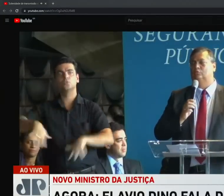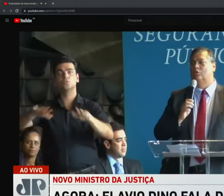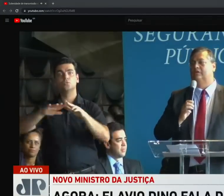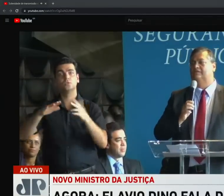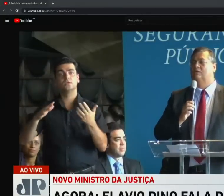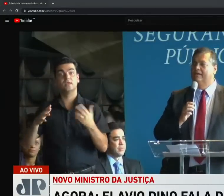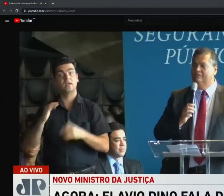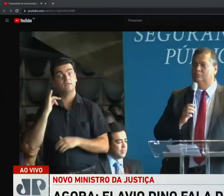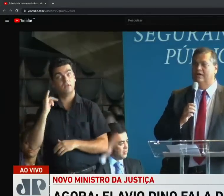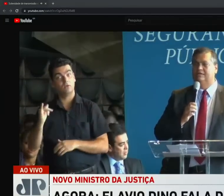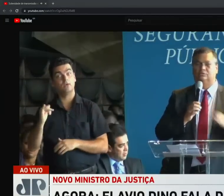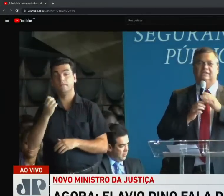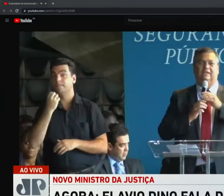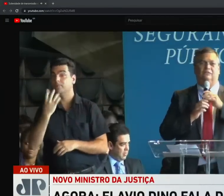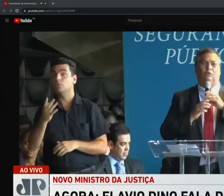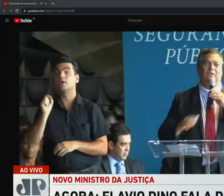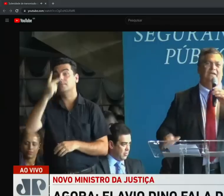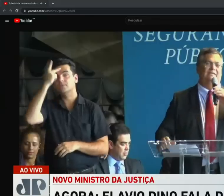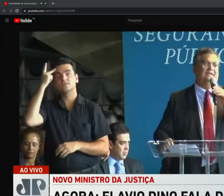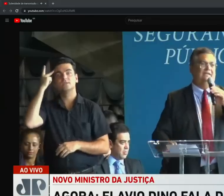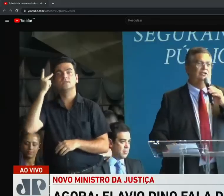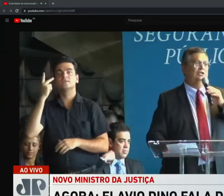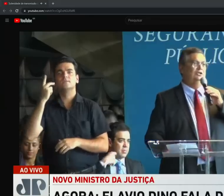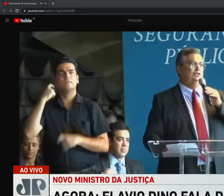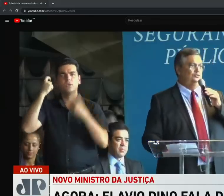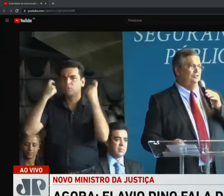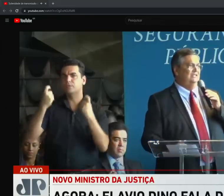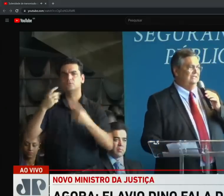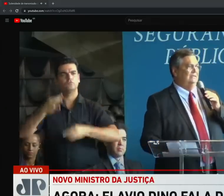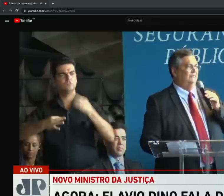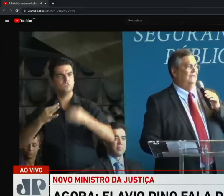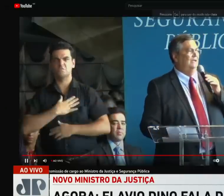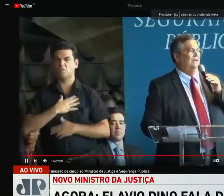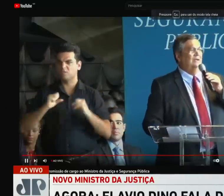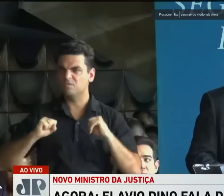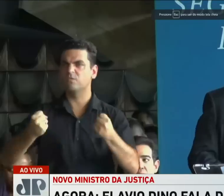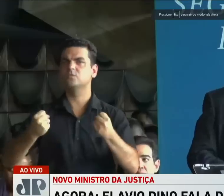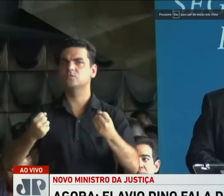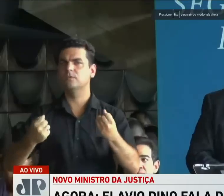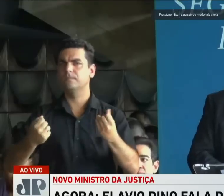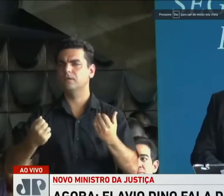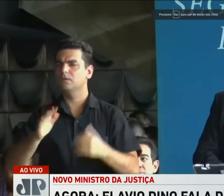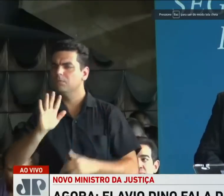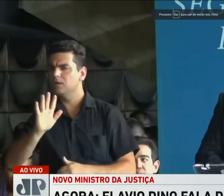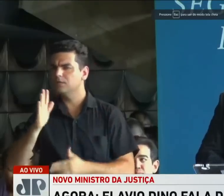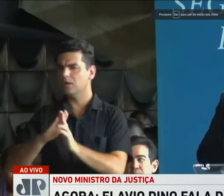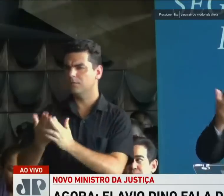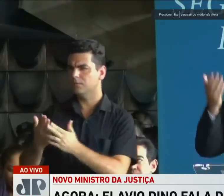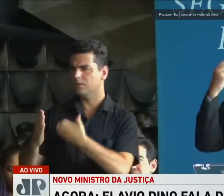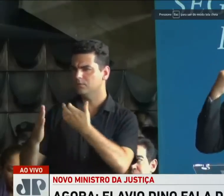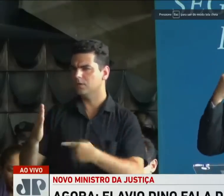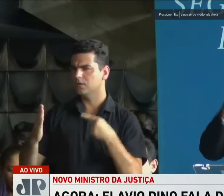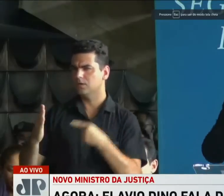acentuou que são bem-aventurados os que têm fome e sede de justiça. E nas Sagradas Escrituras,